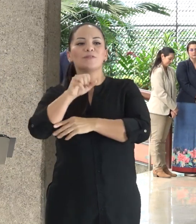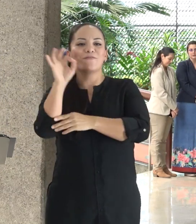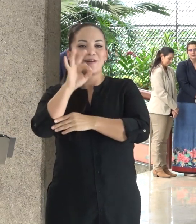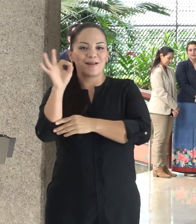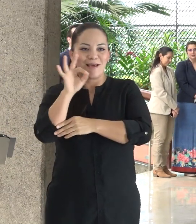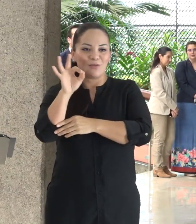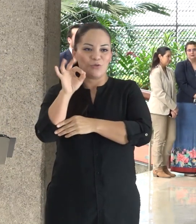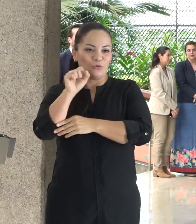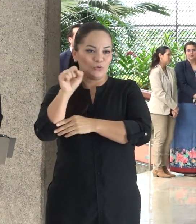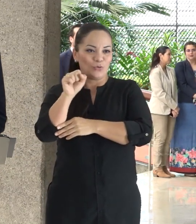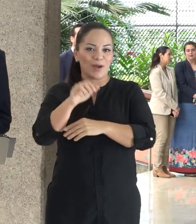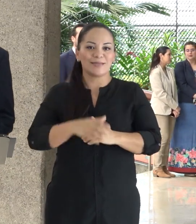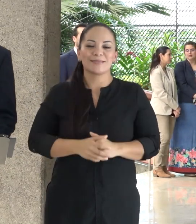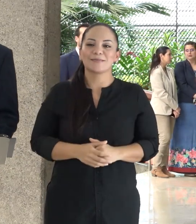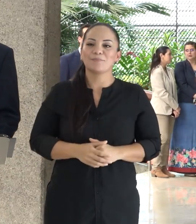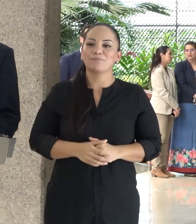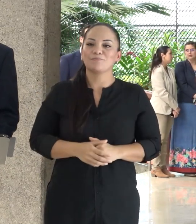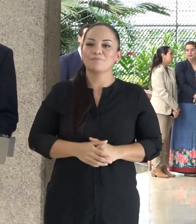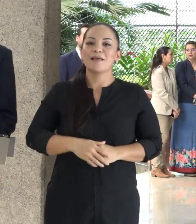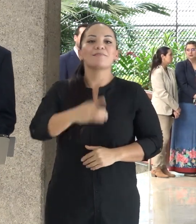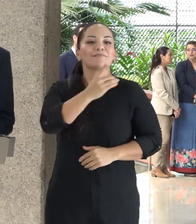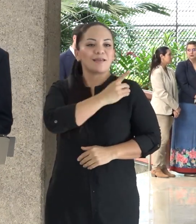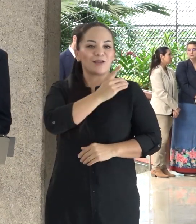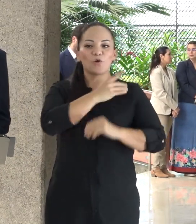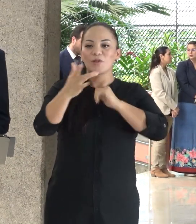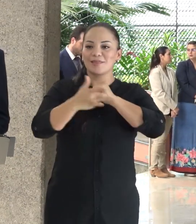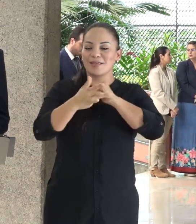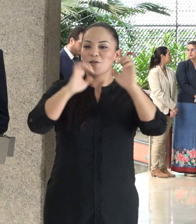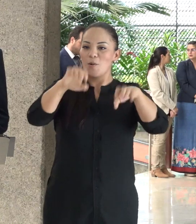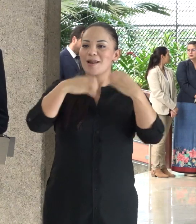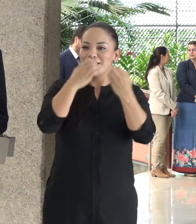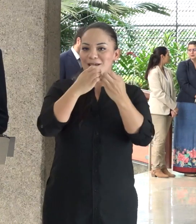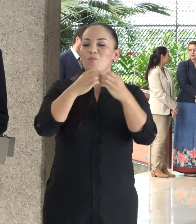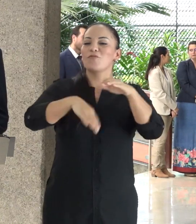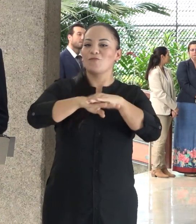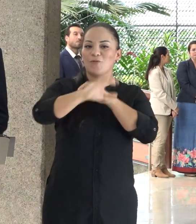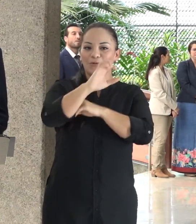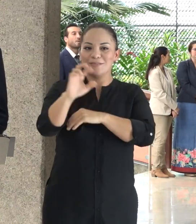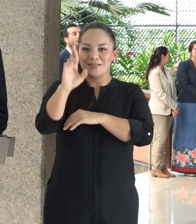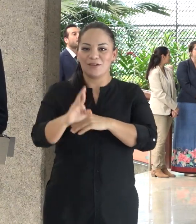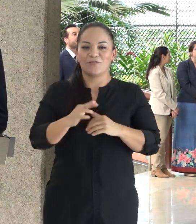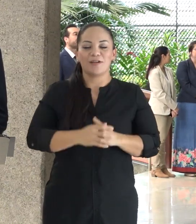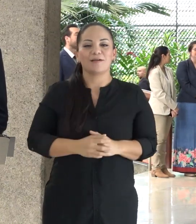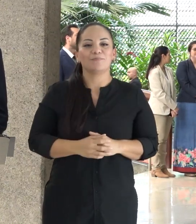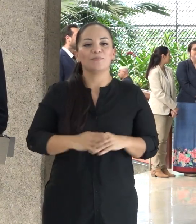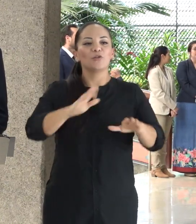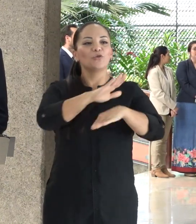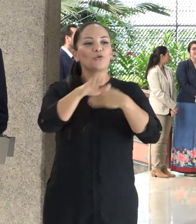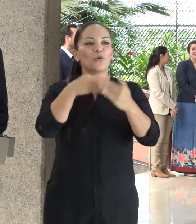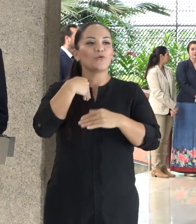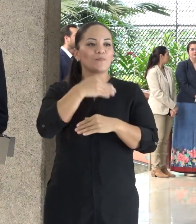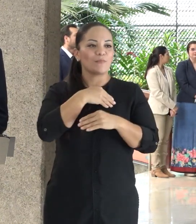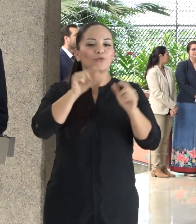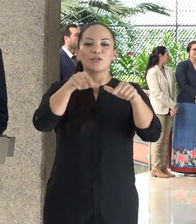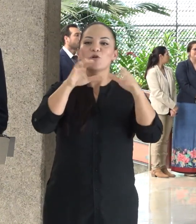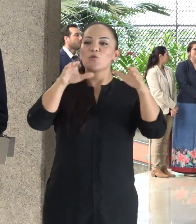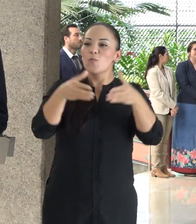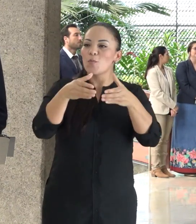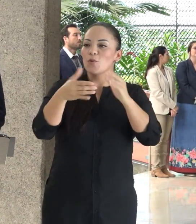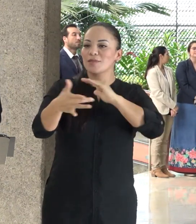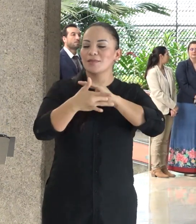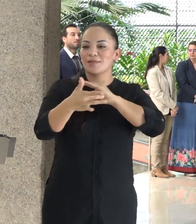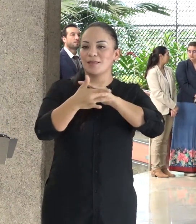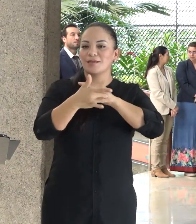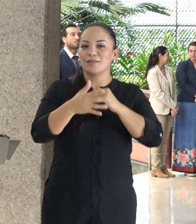Suárez, director técnico de la CELE y demás integrantes del Cuerpo Técnico,